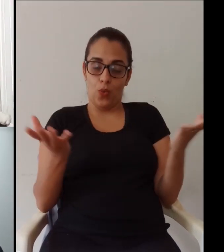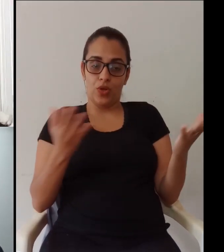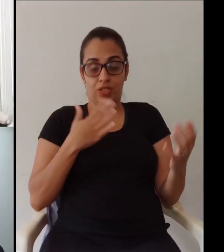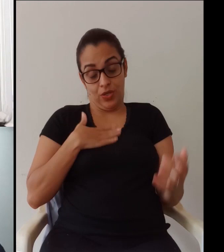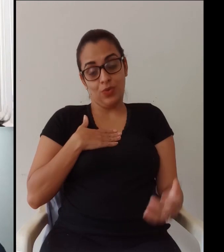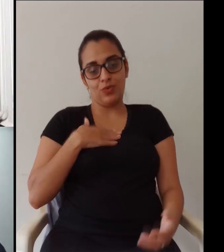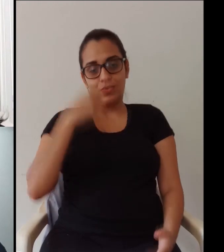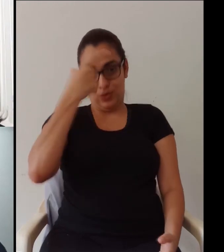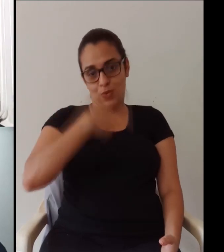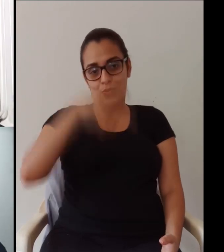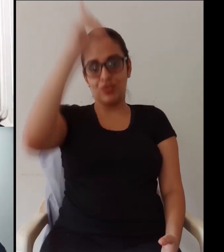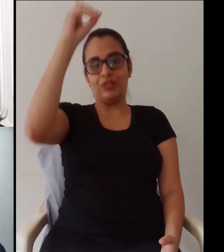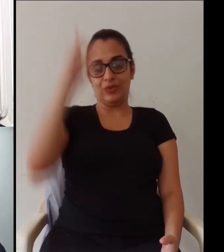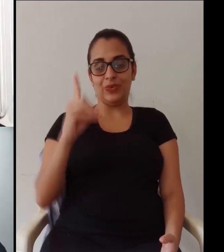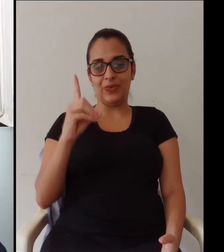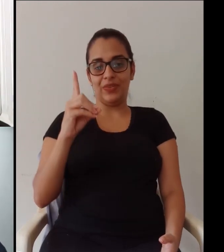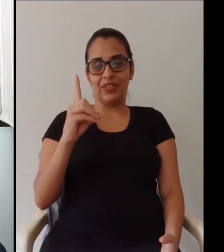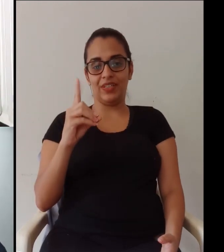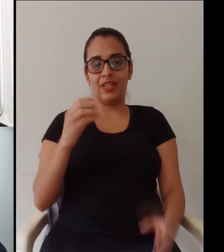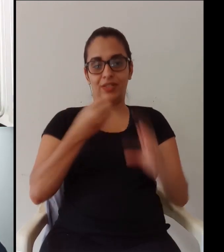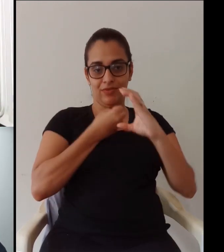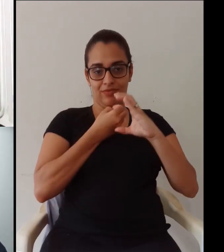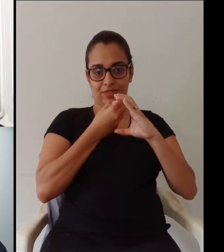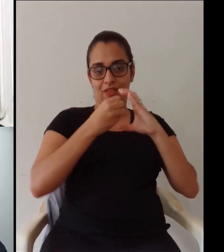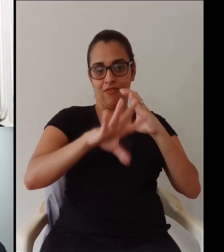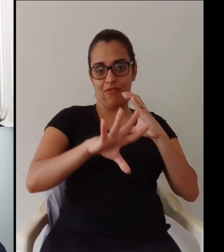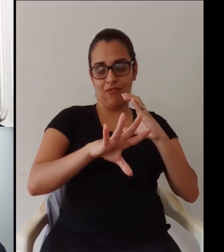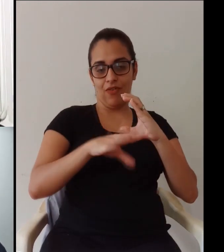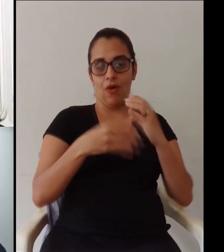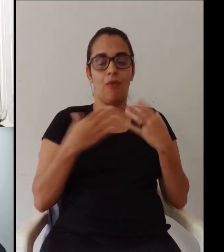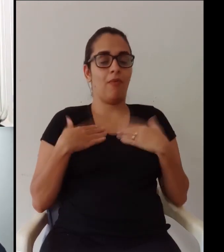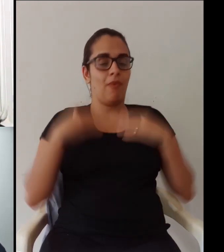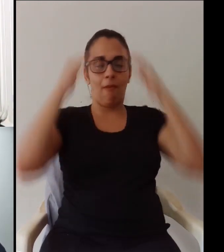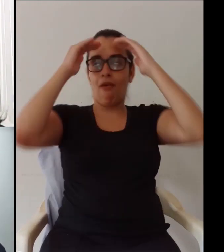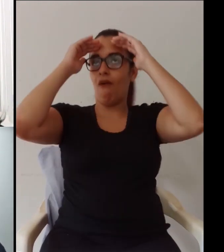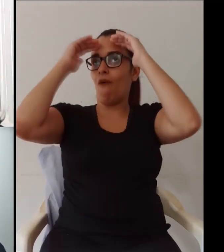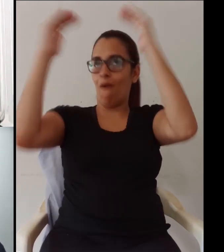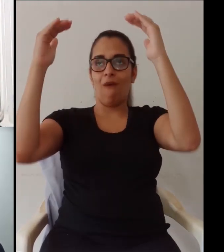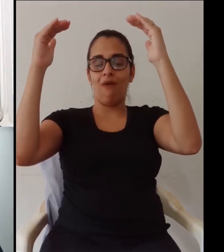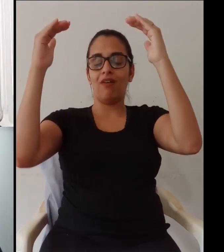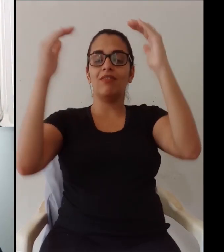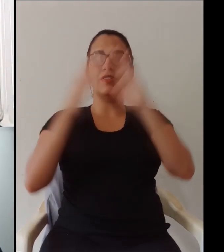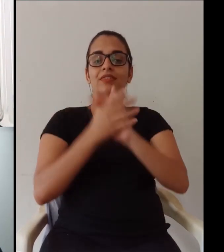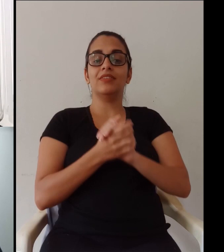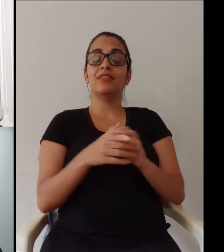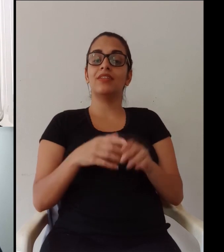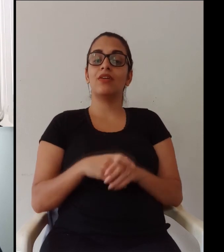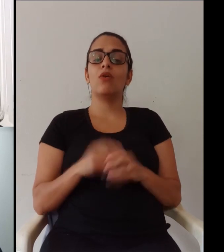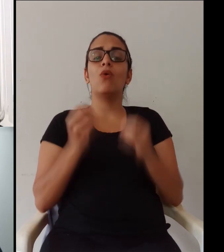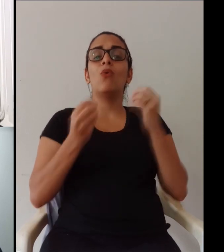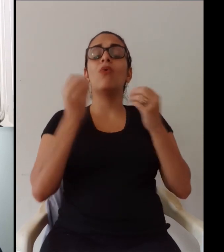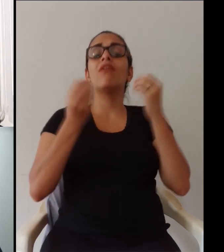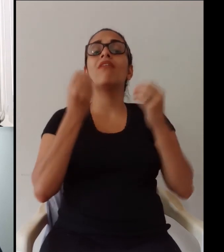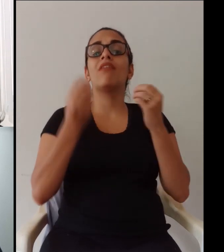somos professoras lotadas no CEPHOR, somos professoras do IFES. Atualmente, eu estou como diretora